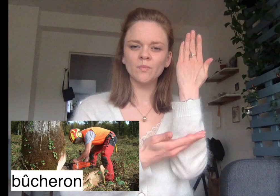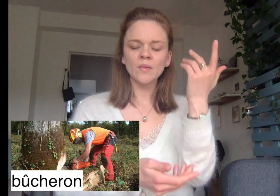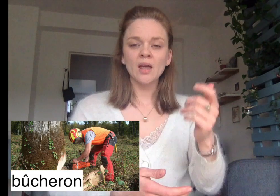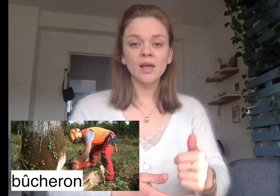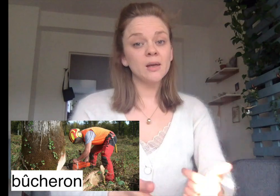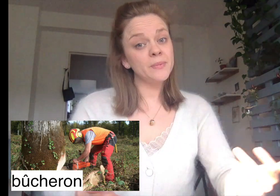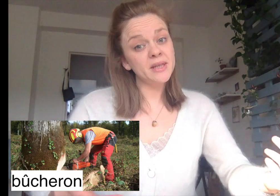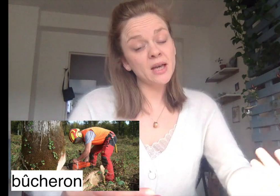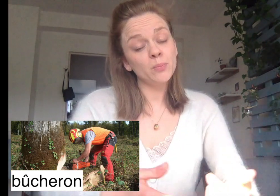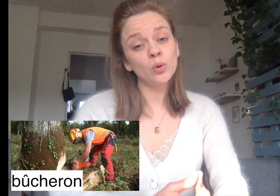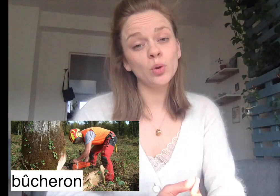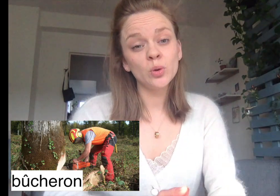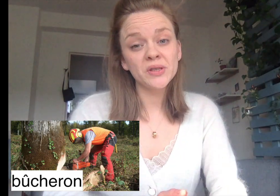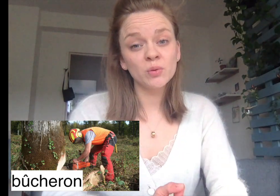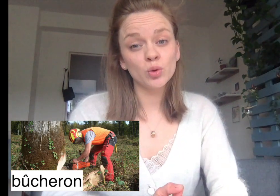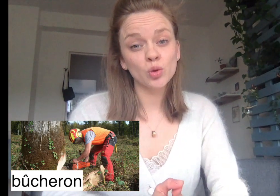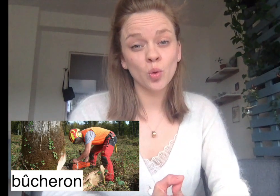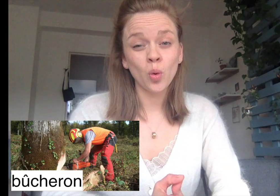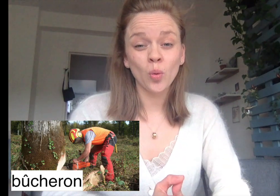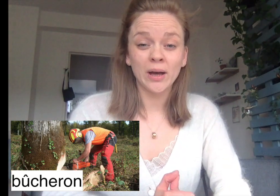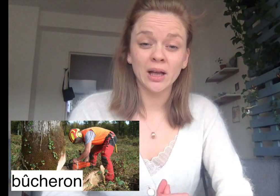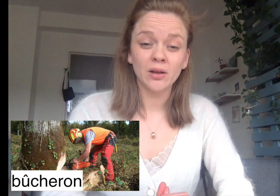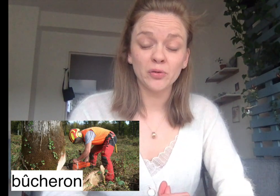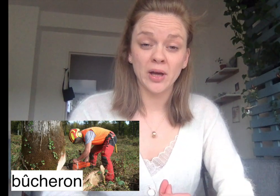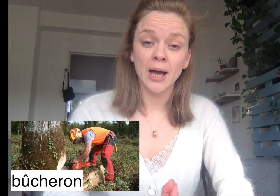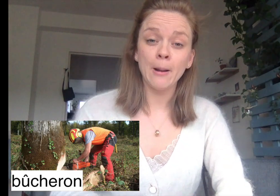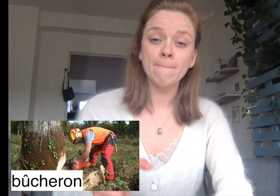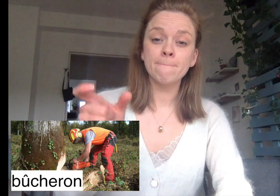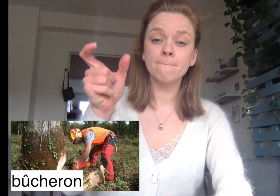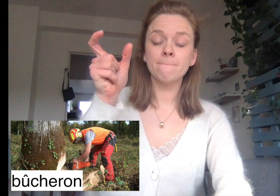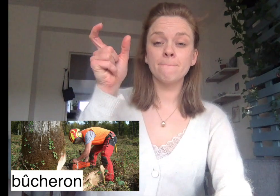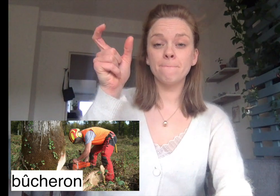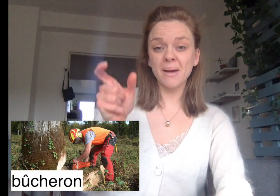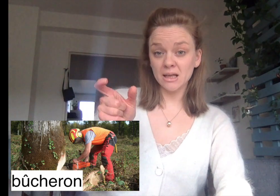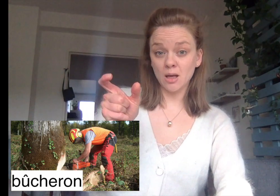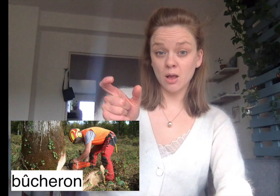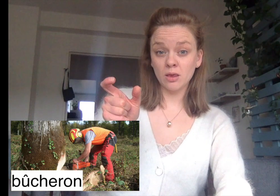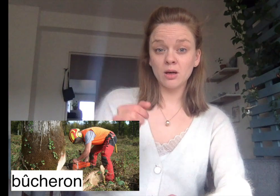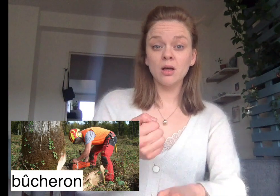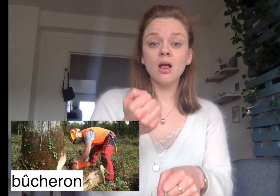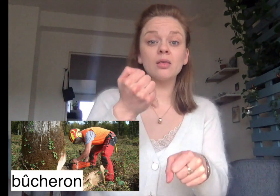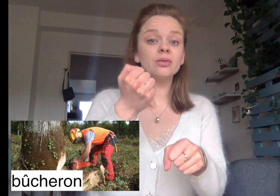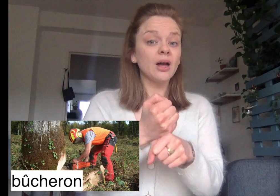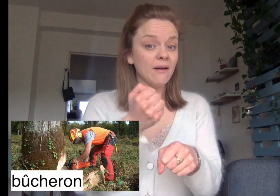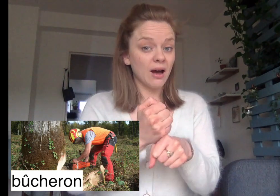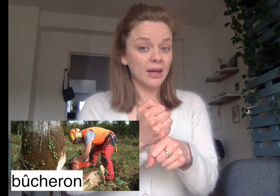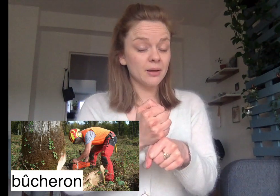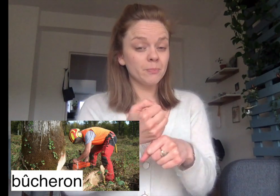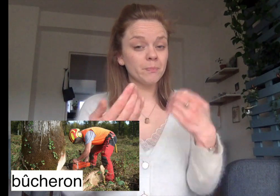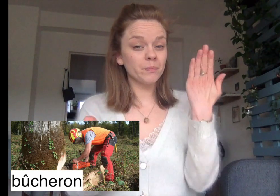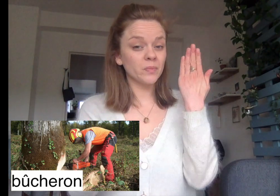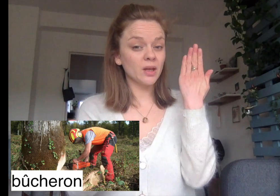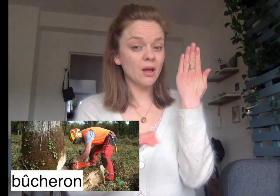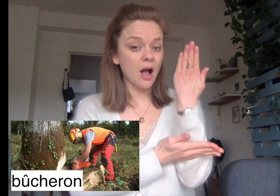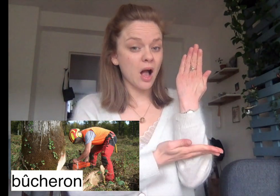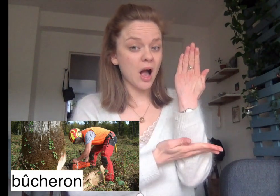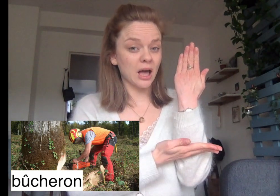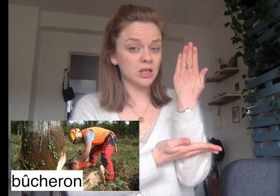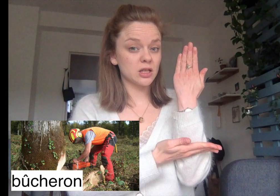Et bien pour le signe bûcheron, va faire personne, travail, hache.